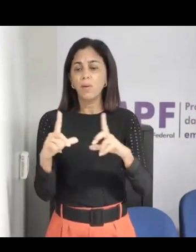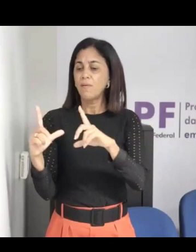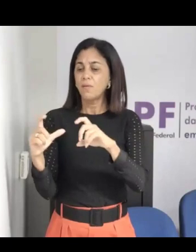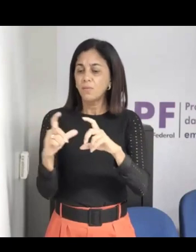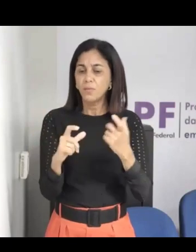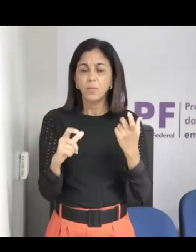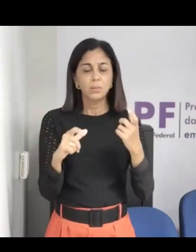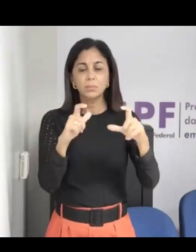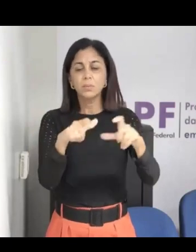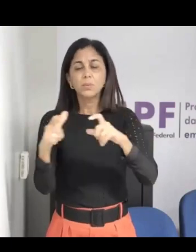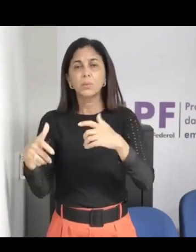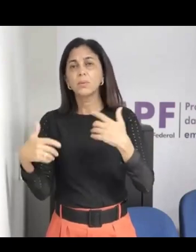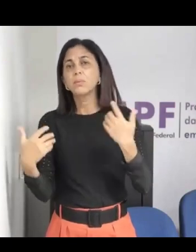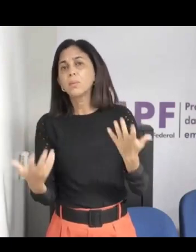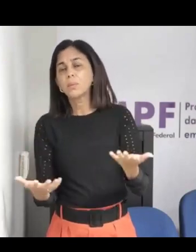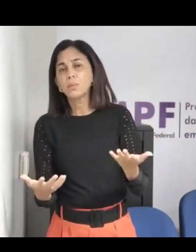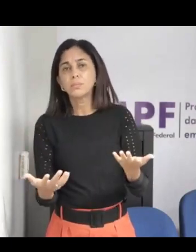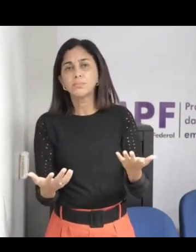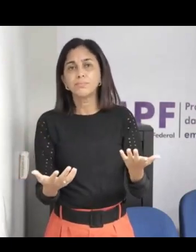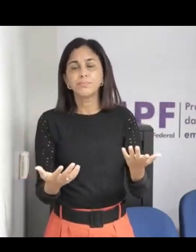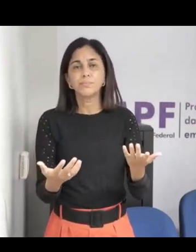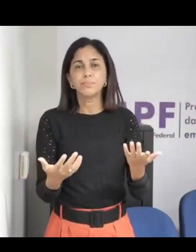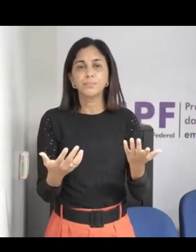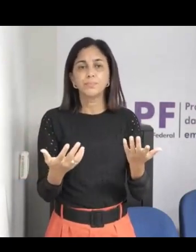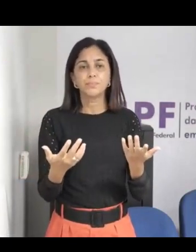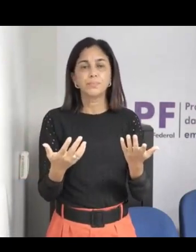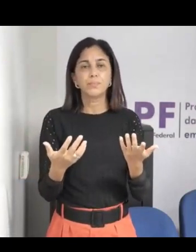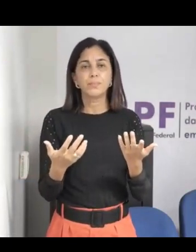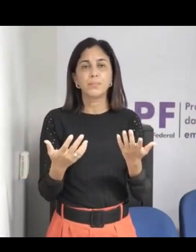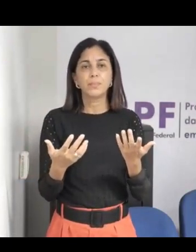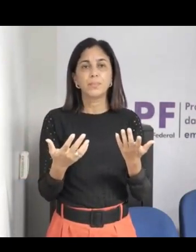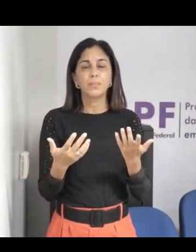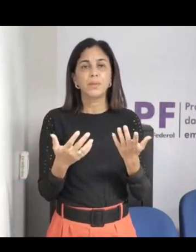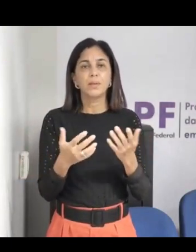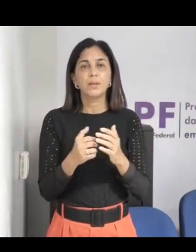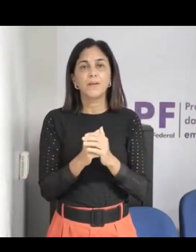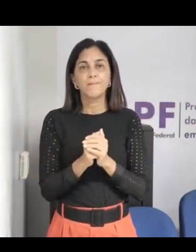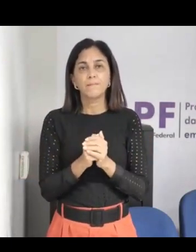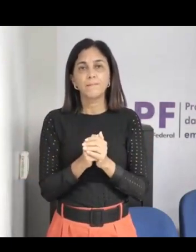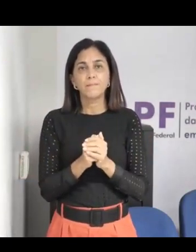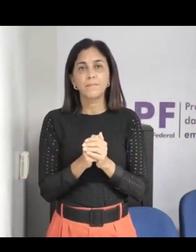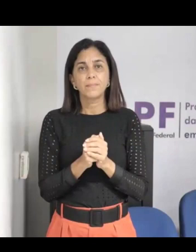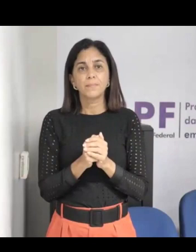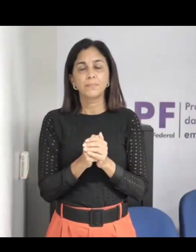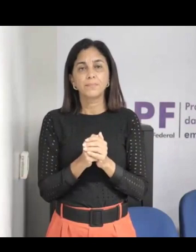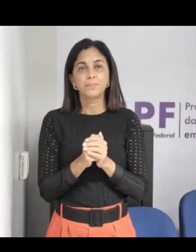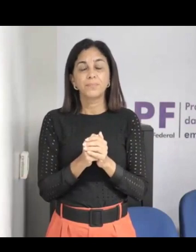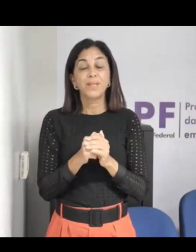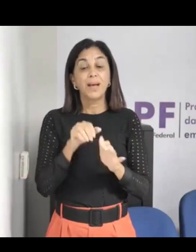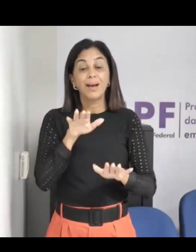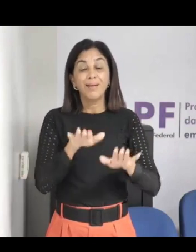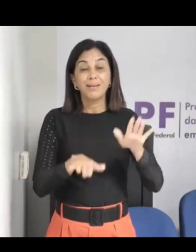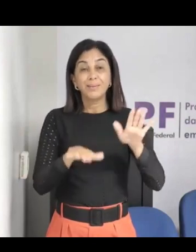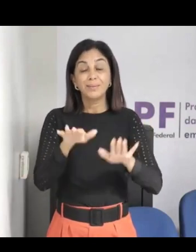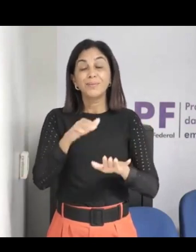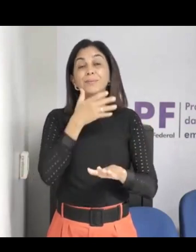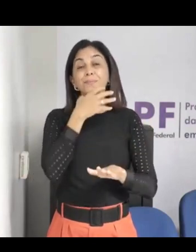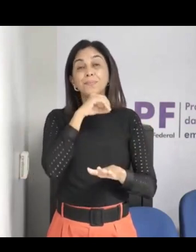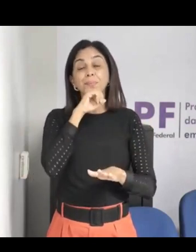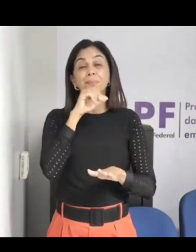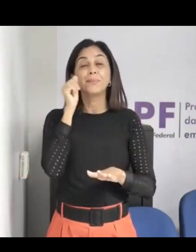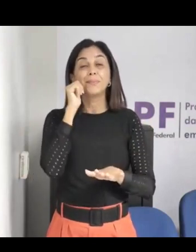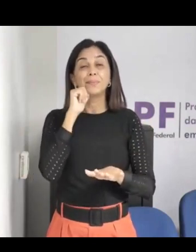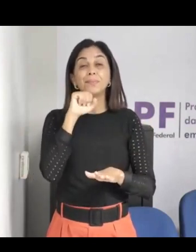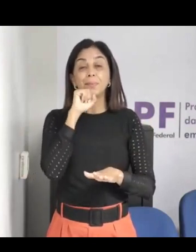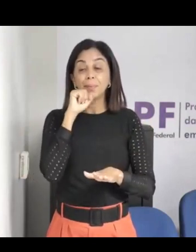perigoso e já adiantando a questão dos pais, né, os pais também têm muito costume de postar foto dos filhos, né,